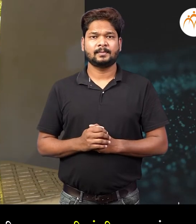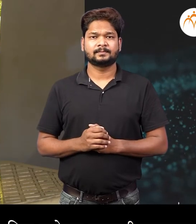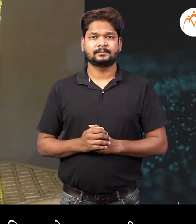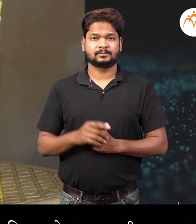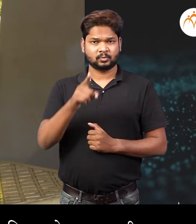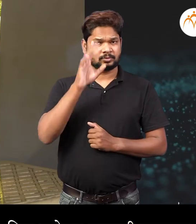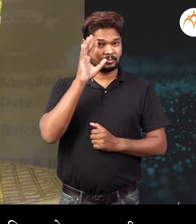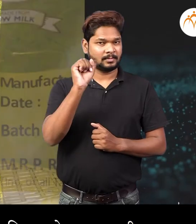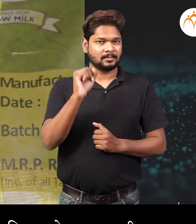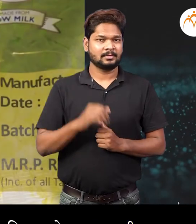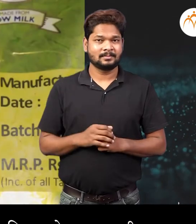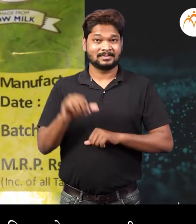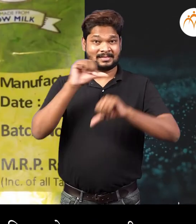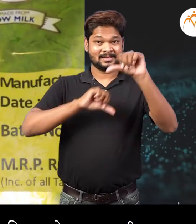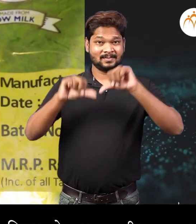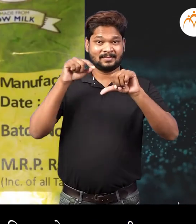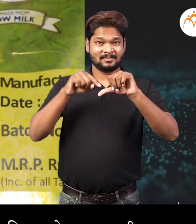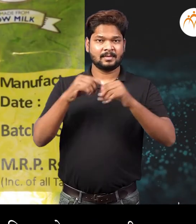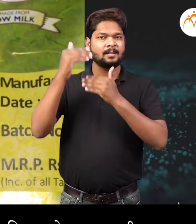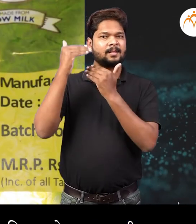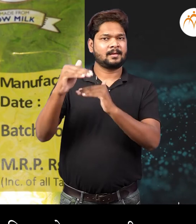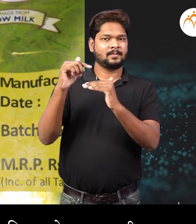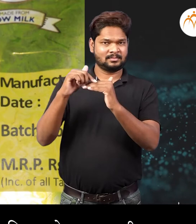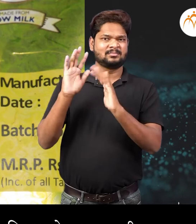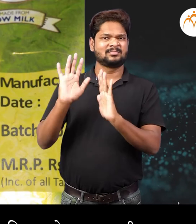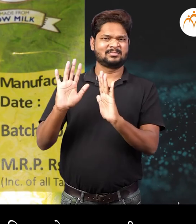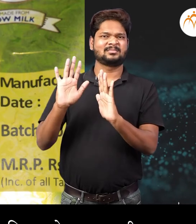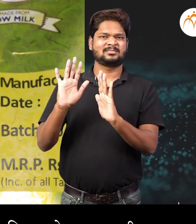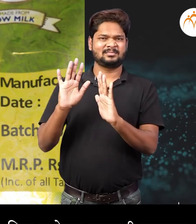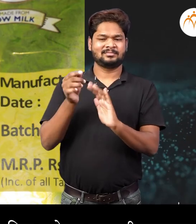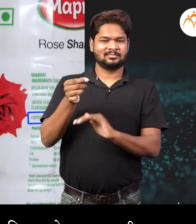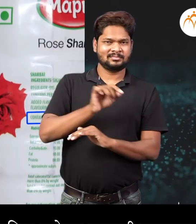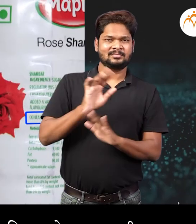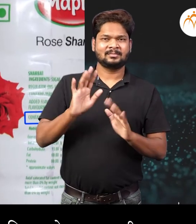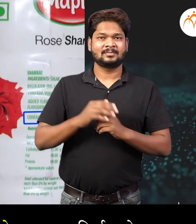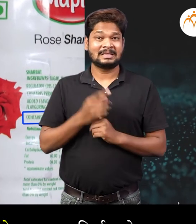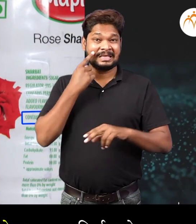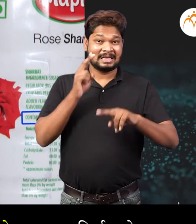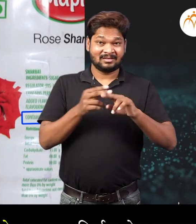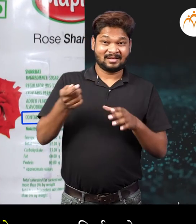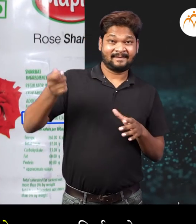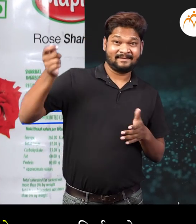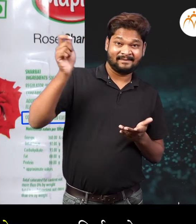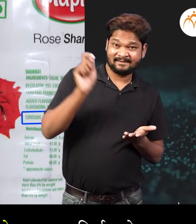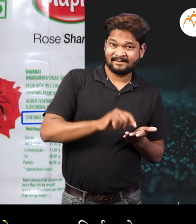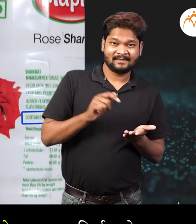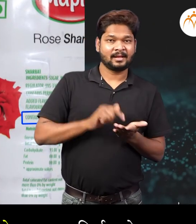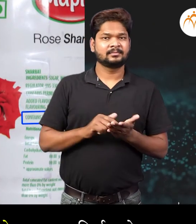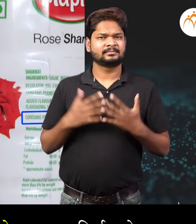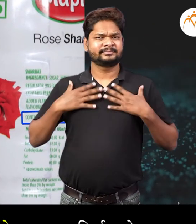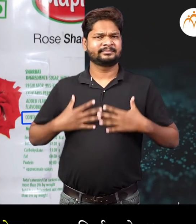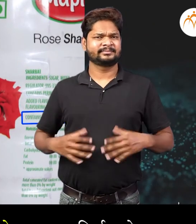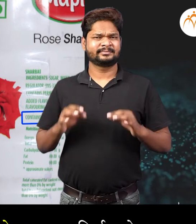लक्षा ठेवा, रासाइनिक परिरक्षके ठराविक मातरेतस घालावी लागतात त्यांची मातरा जास्त जल्यास